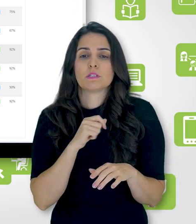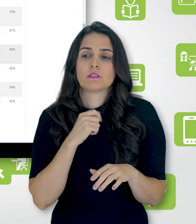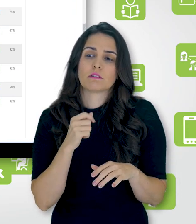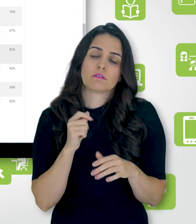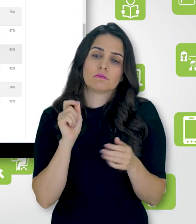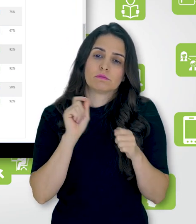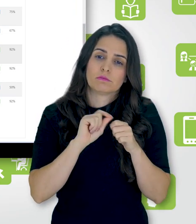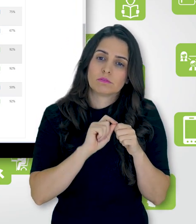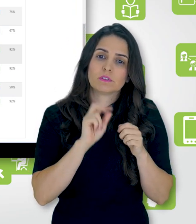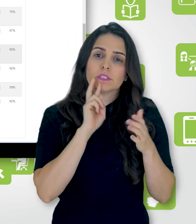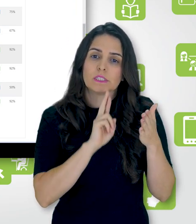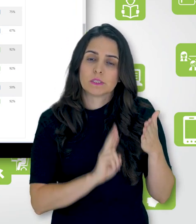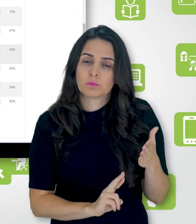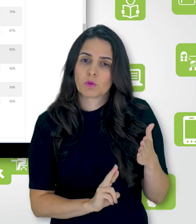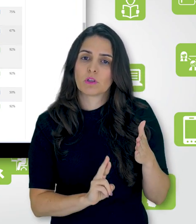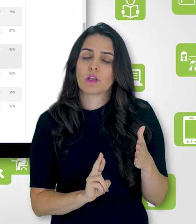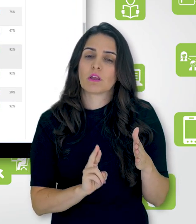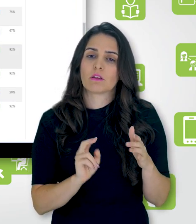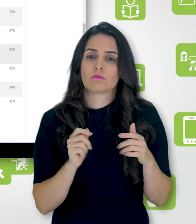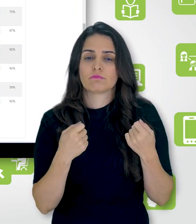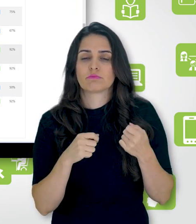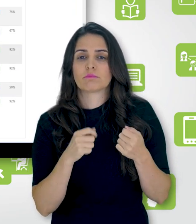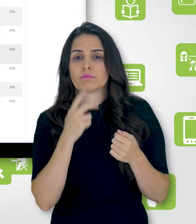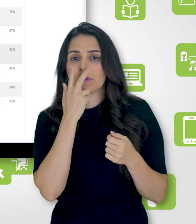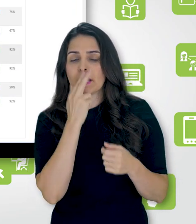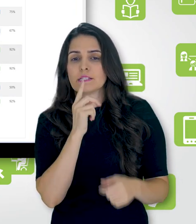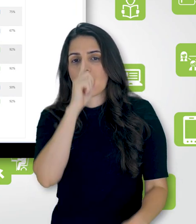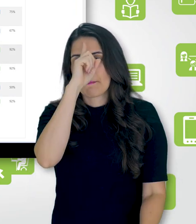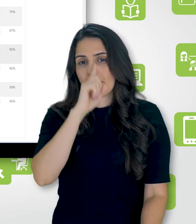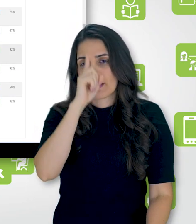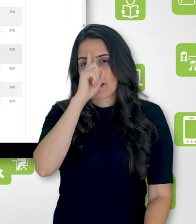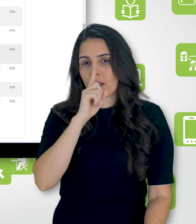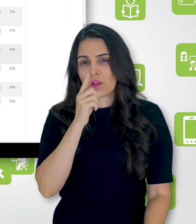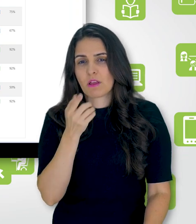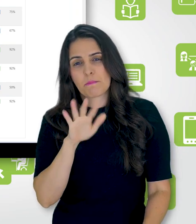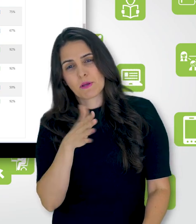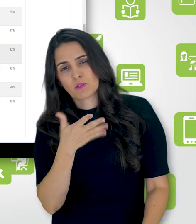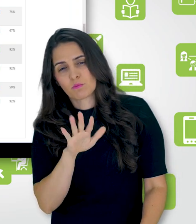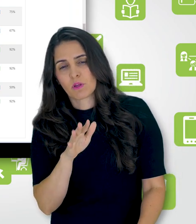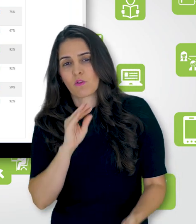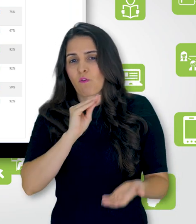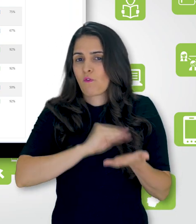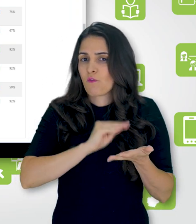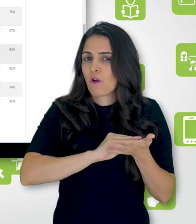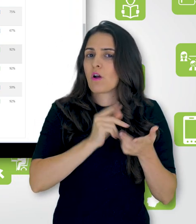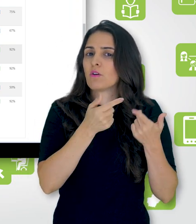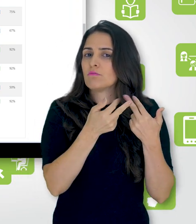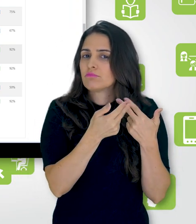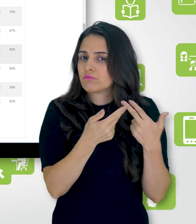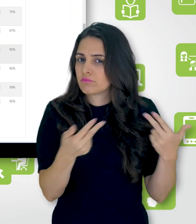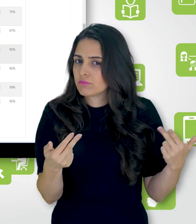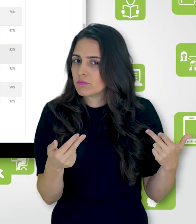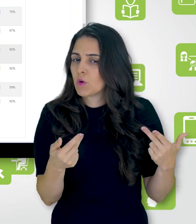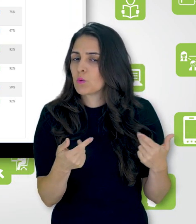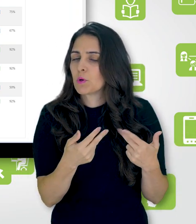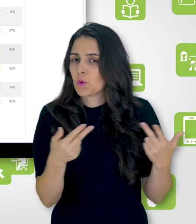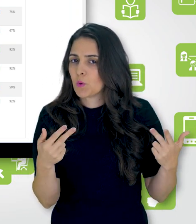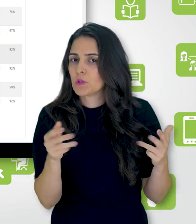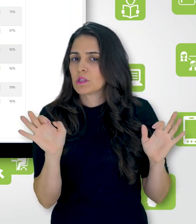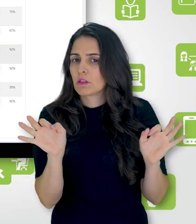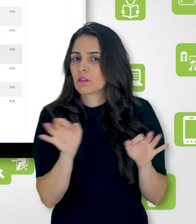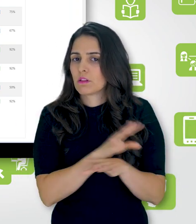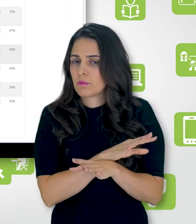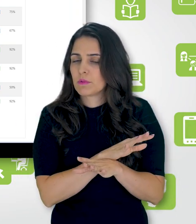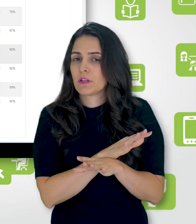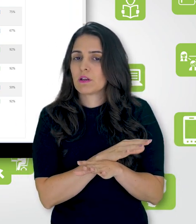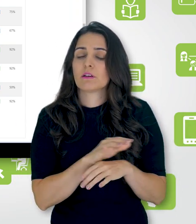parcialmente cumprida. Então, ela está em amarelo ainda, ou seja, ainda falta um requisito